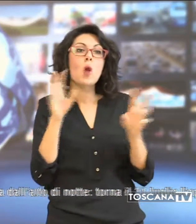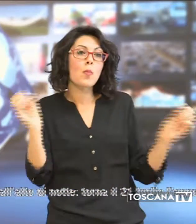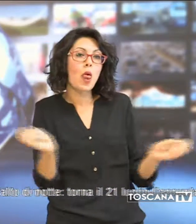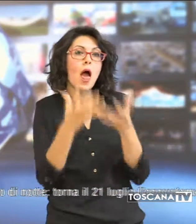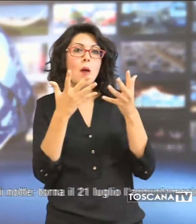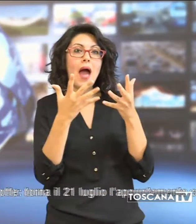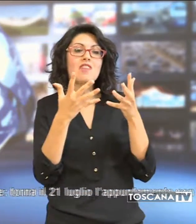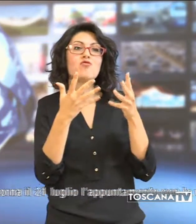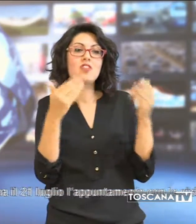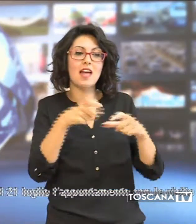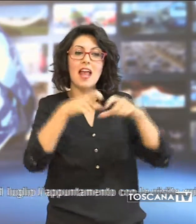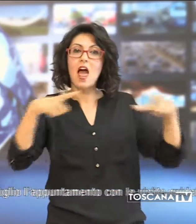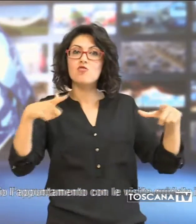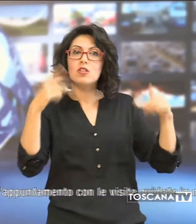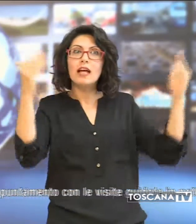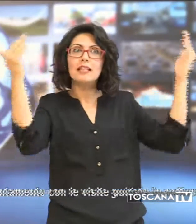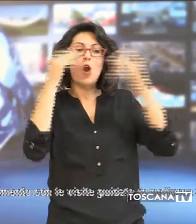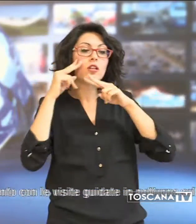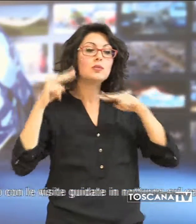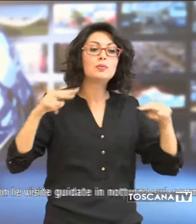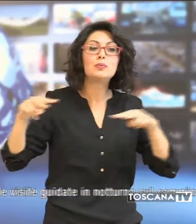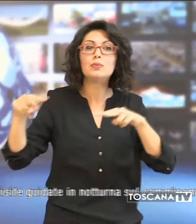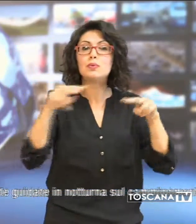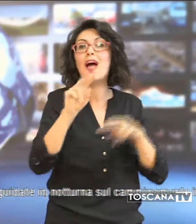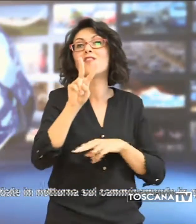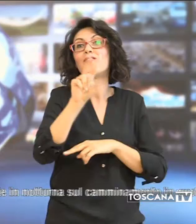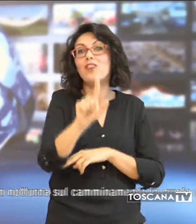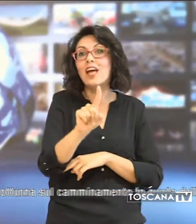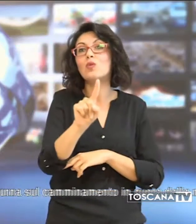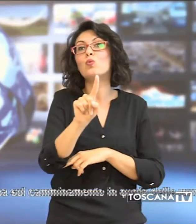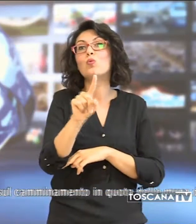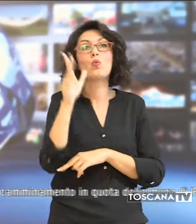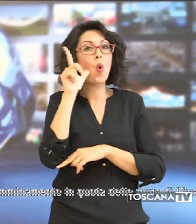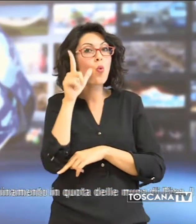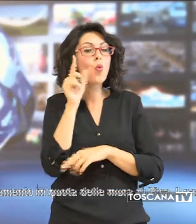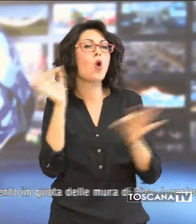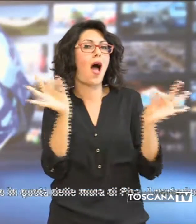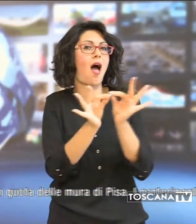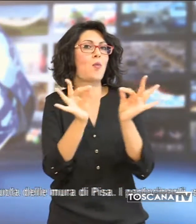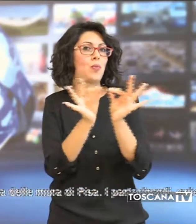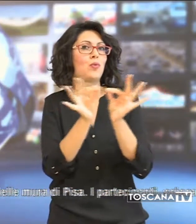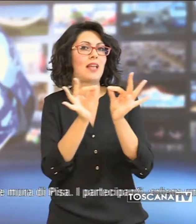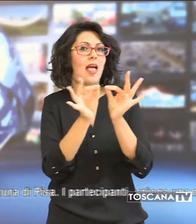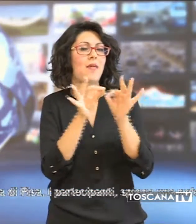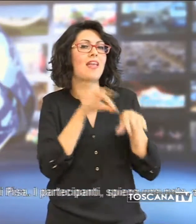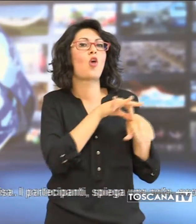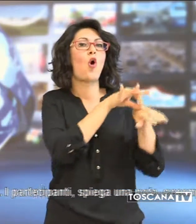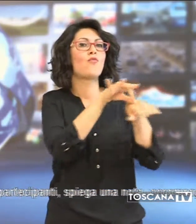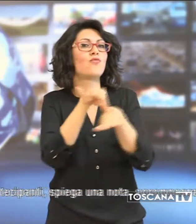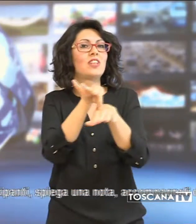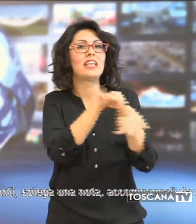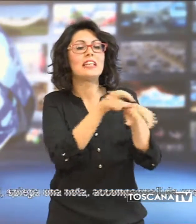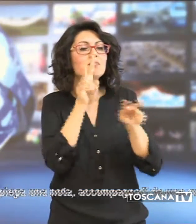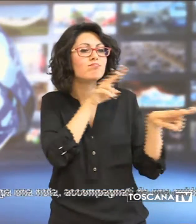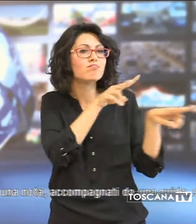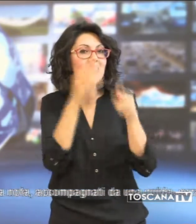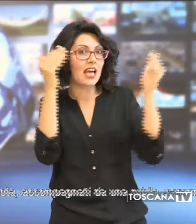'alto di notte. torna il 21 luglio l'appuntamento con le visite guidate in notturna sul